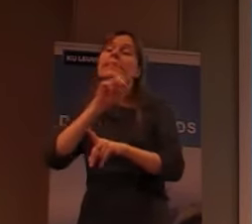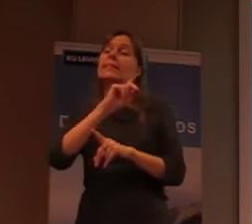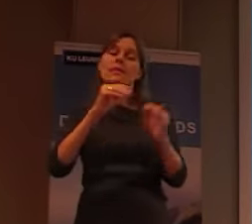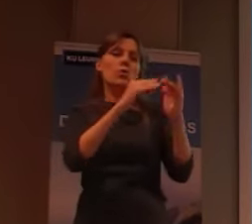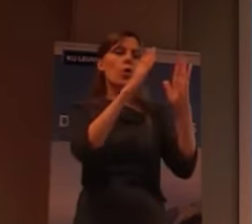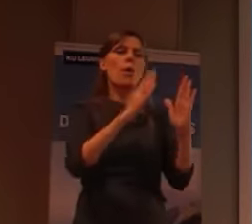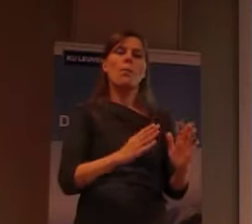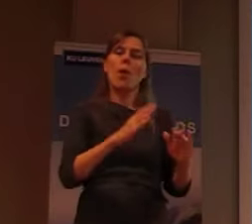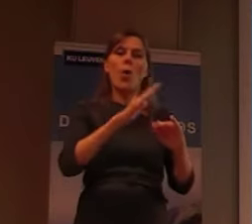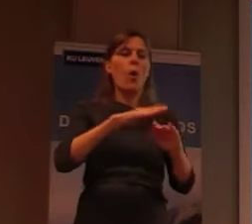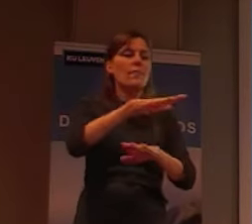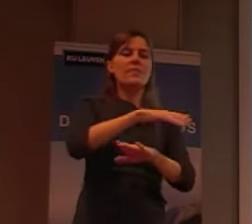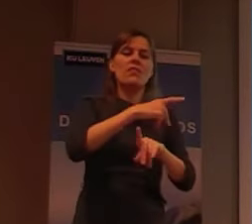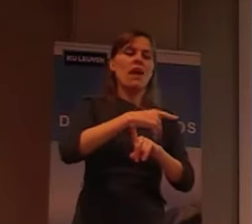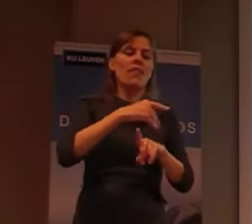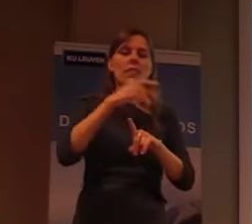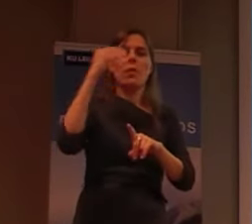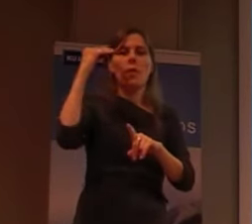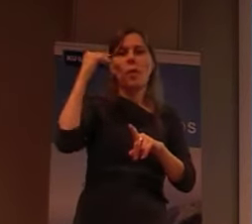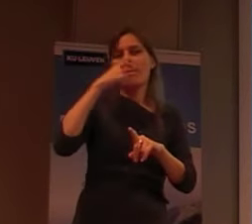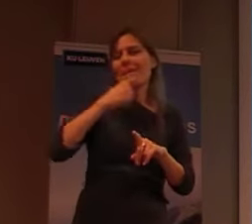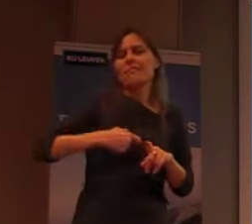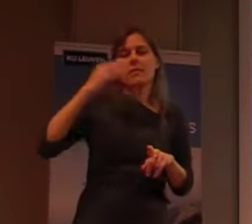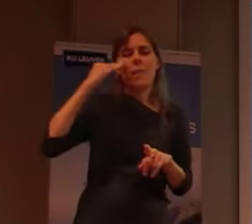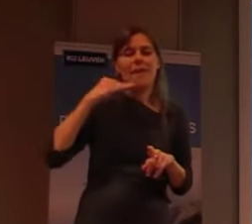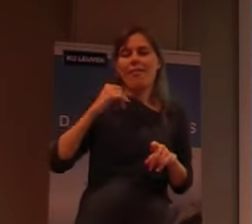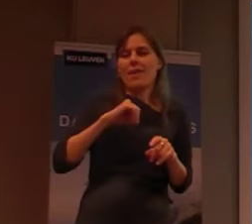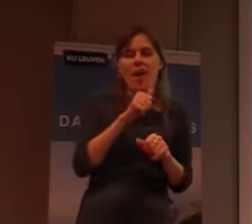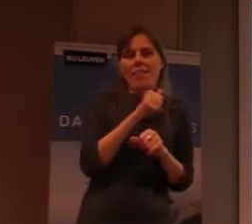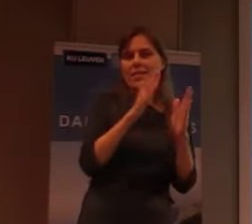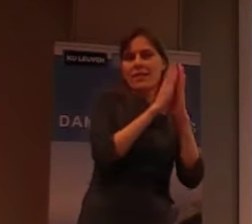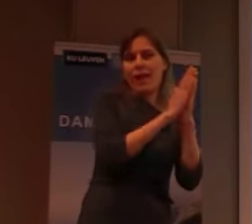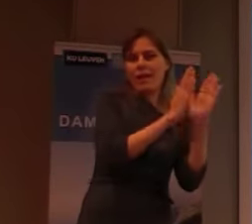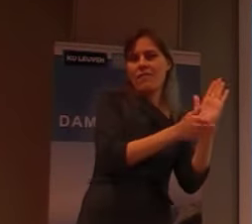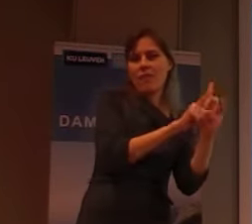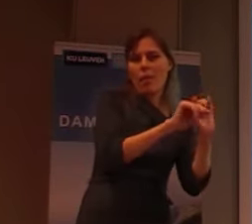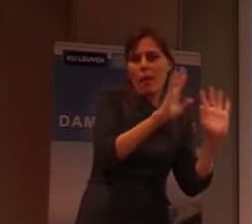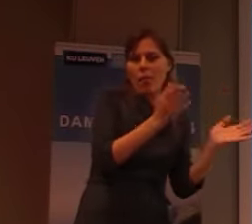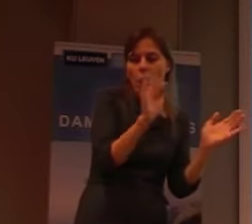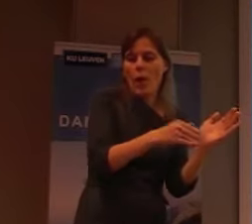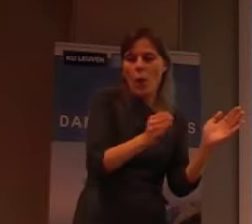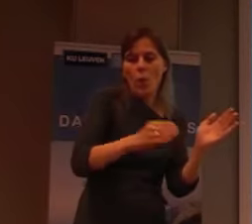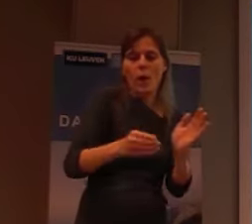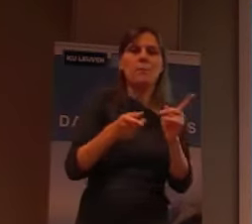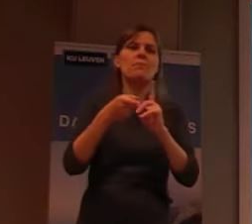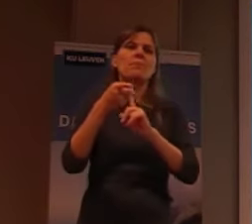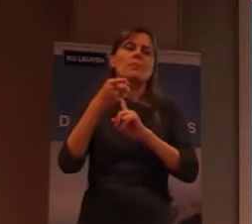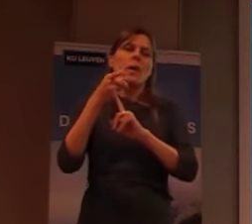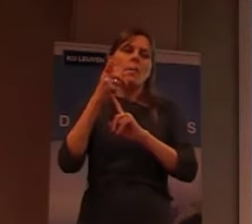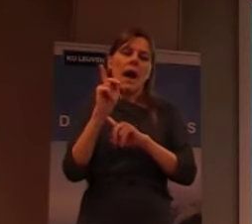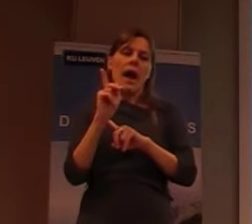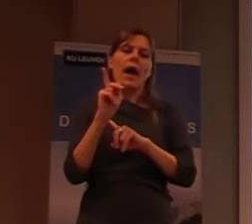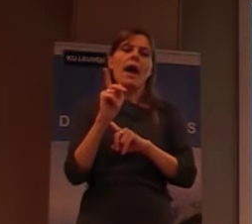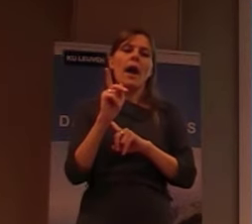op de site van Pate Damiano, daar staat eigenlijk, nog een kerk, al die andere gebouwen, die zijn weg. Maar, dus,